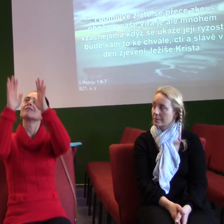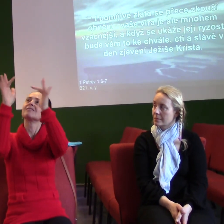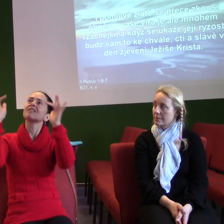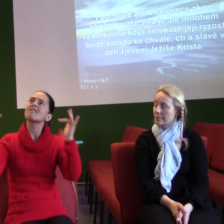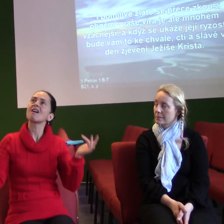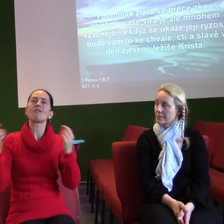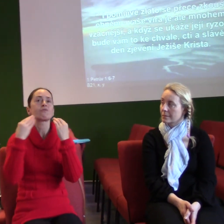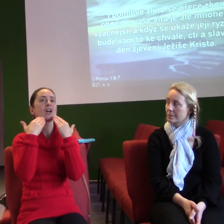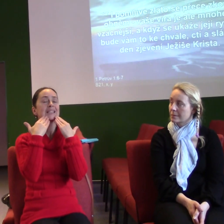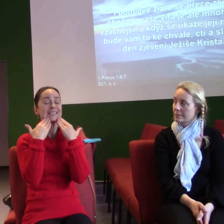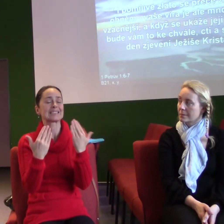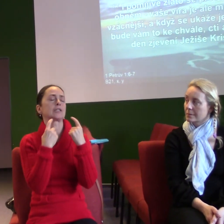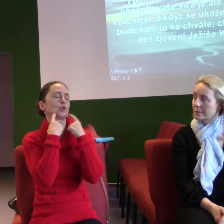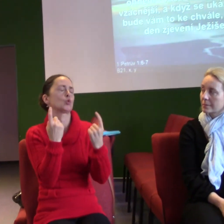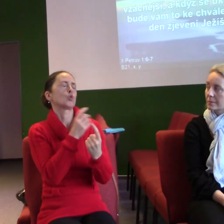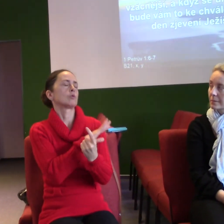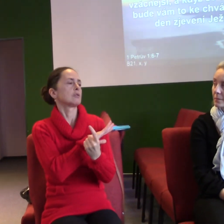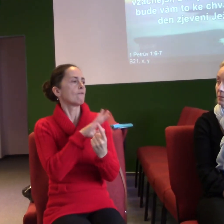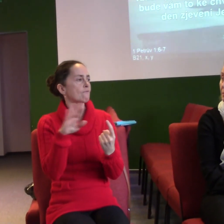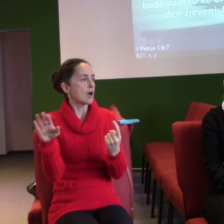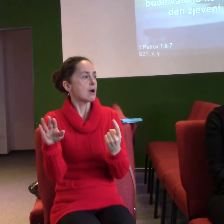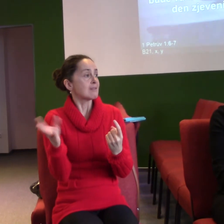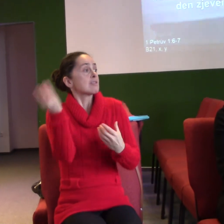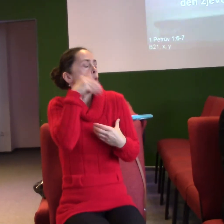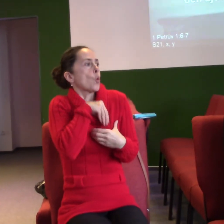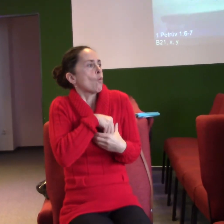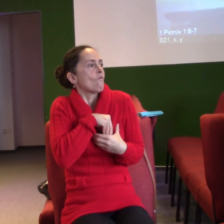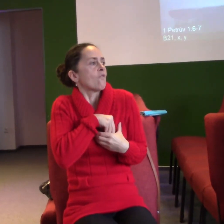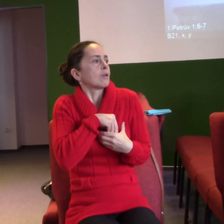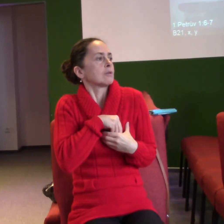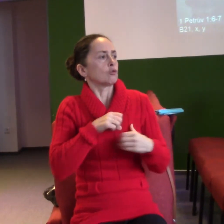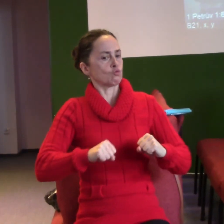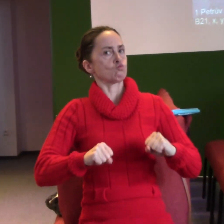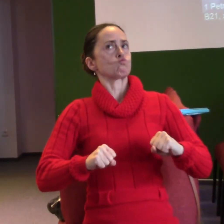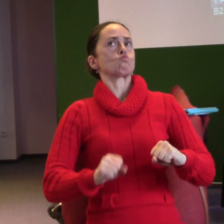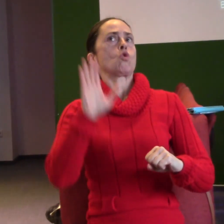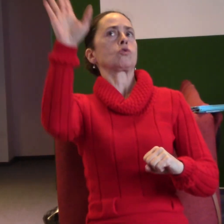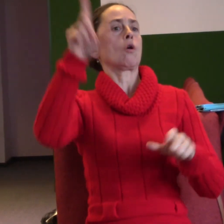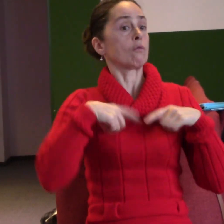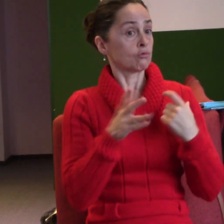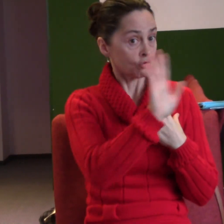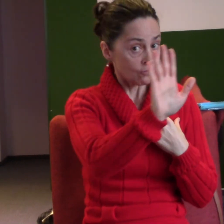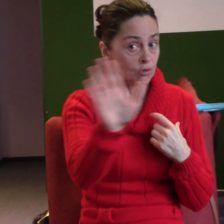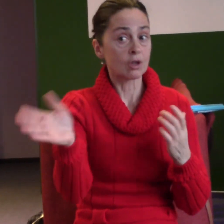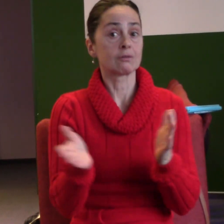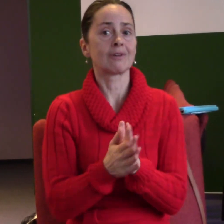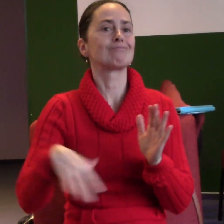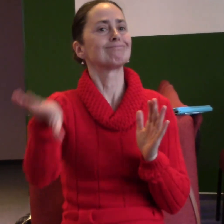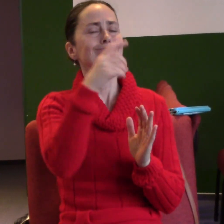produkuje. Stále. Proje v Boží moci. V tvém životě. My toužíme po Boží moci, ale ona je